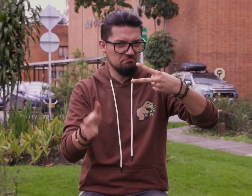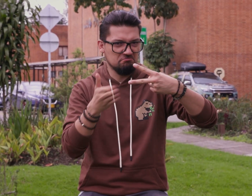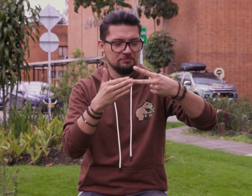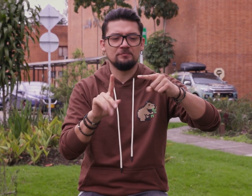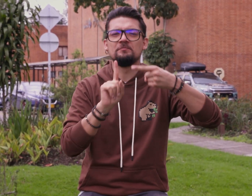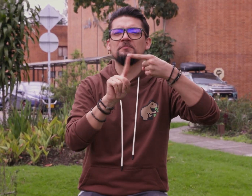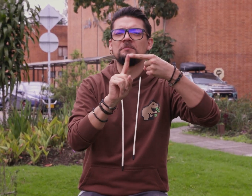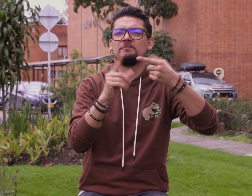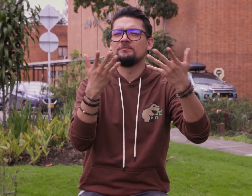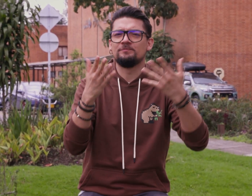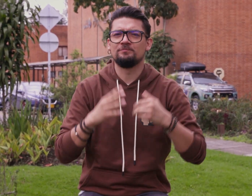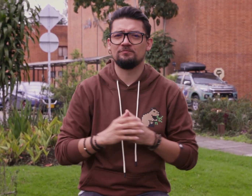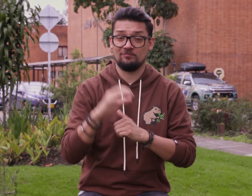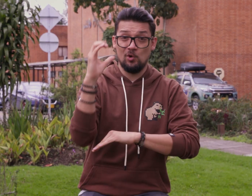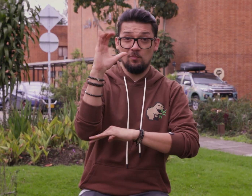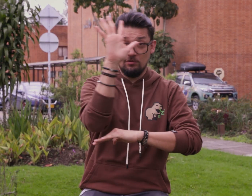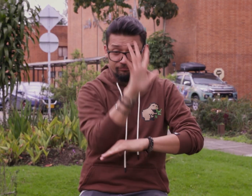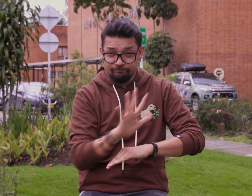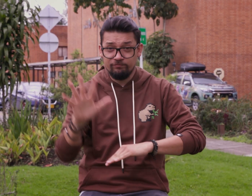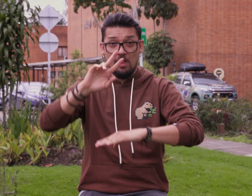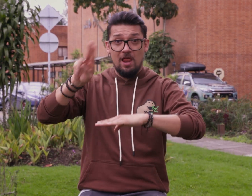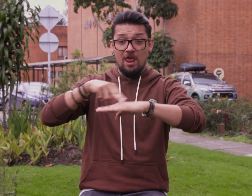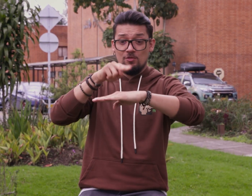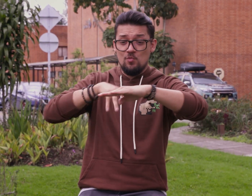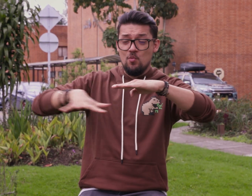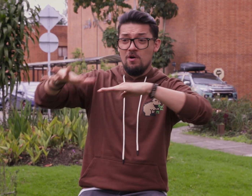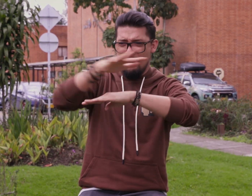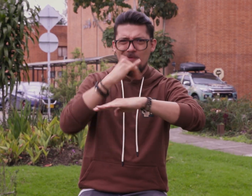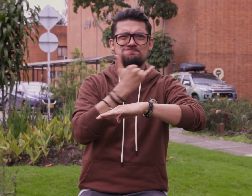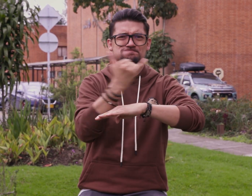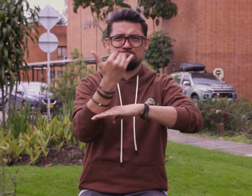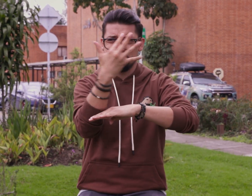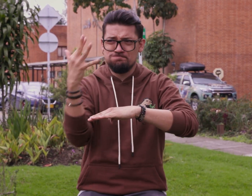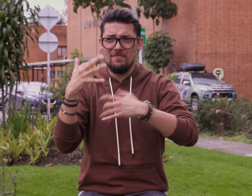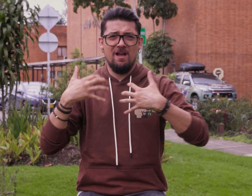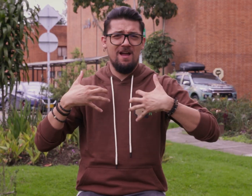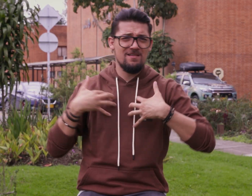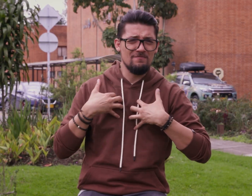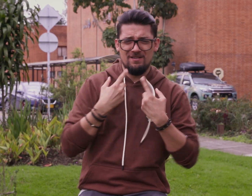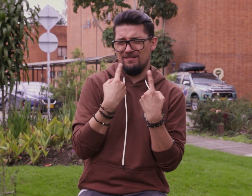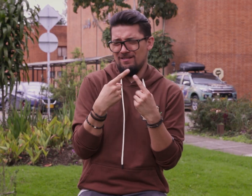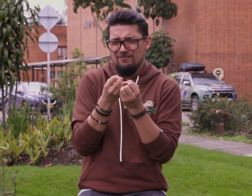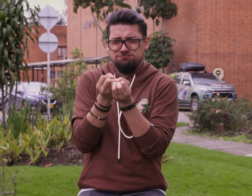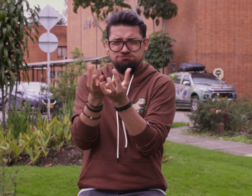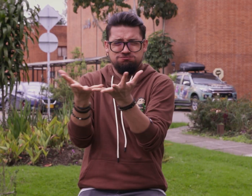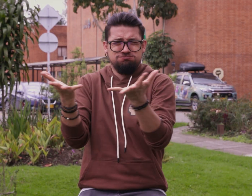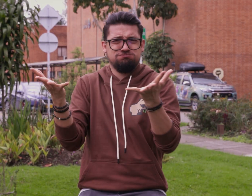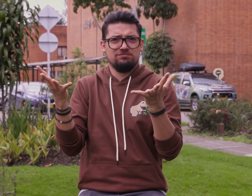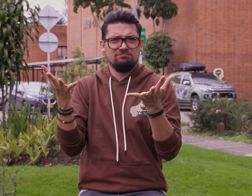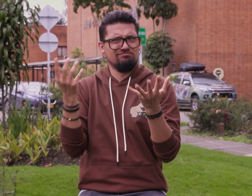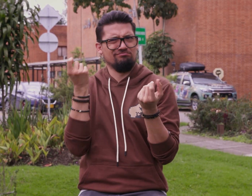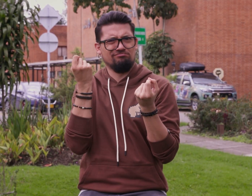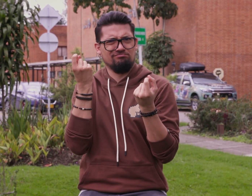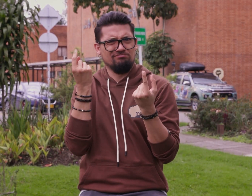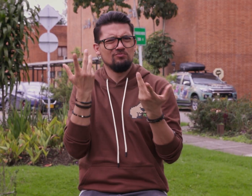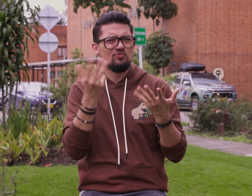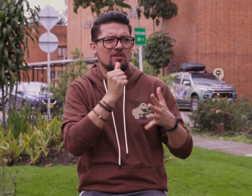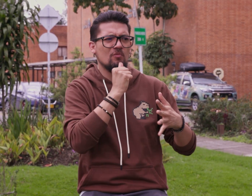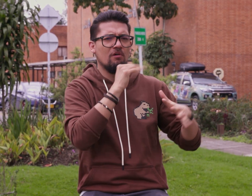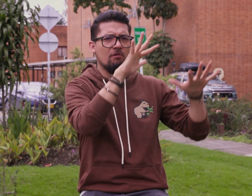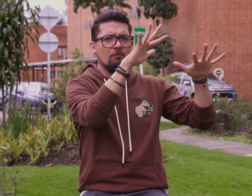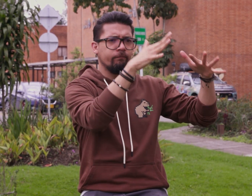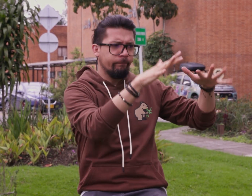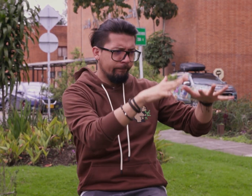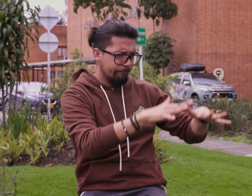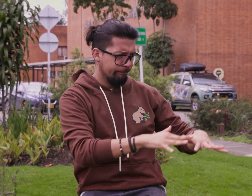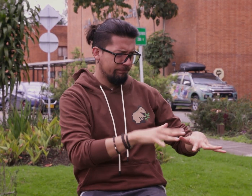¿Tú crees que en Colombia, en donde contamos con una gran riqueza de flora y fauna, ¿por qué estamos teniendo estos problemas de